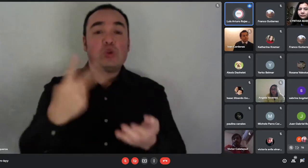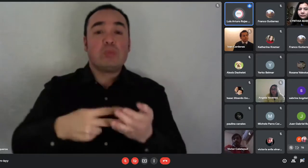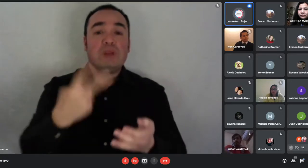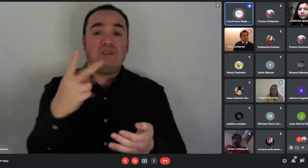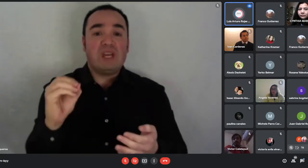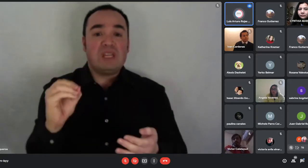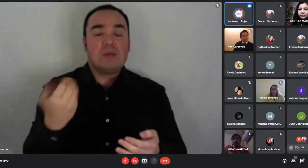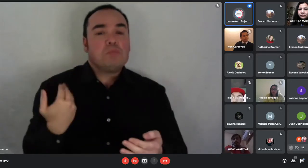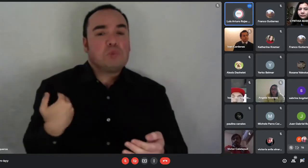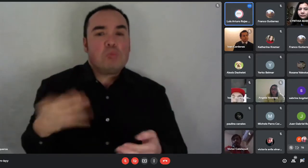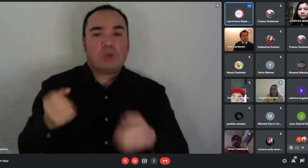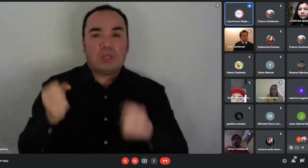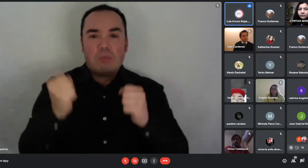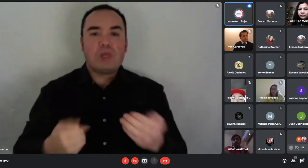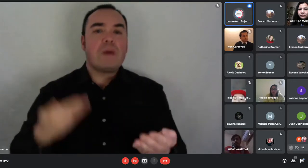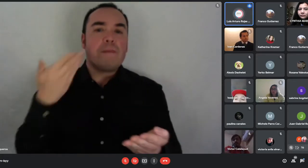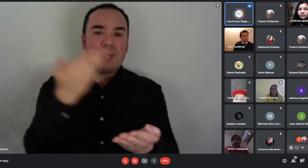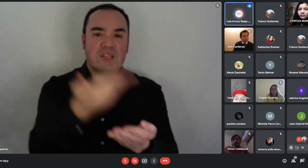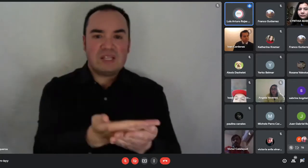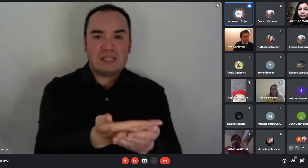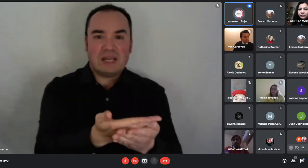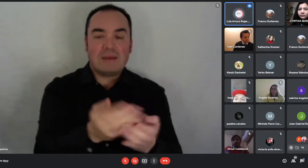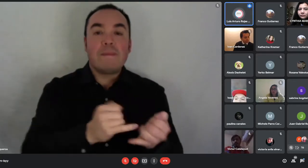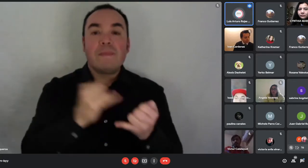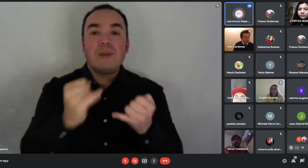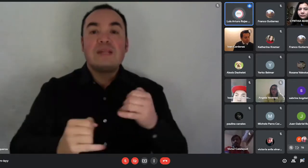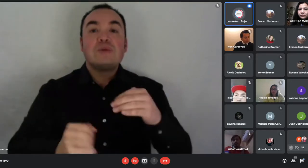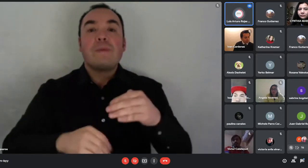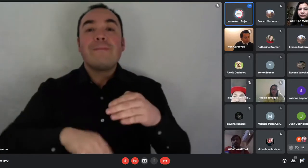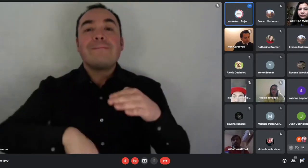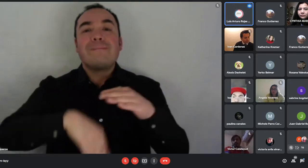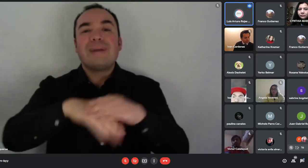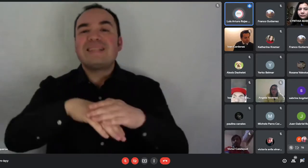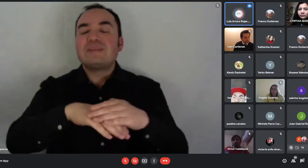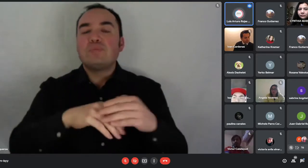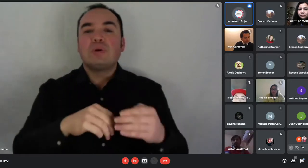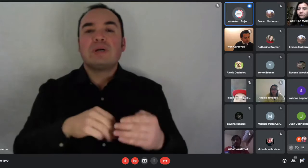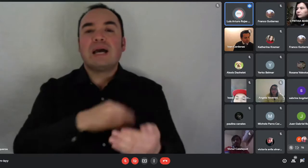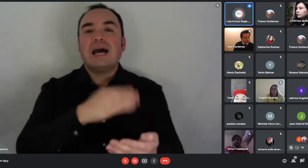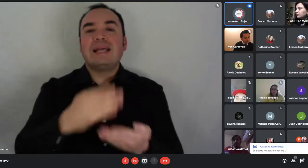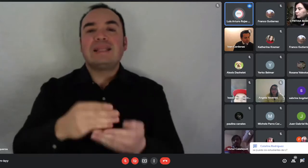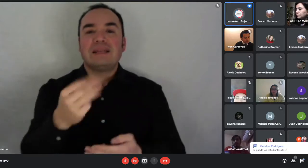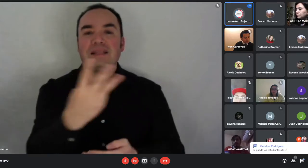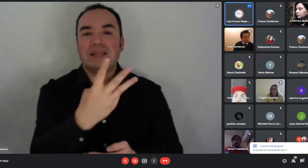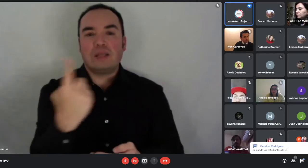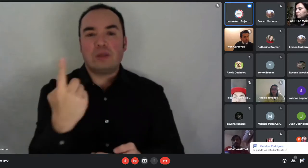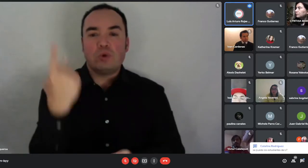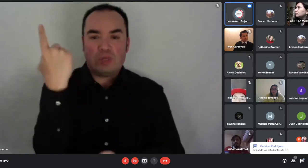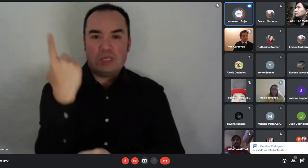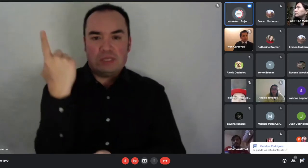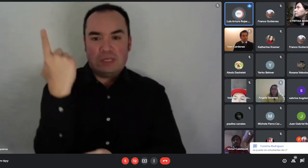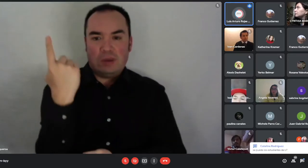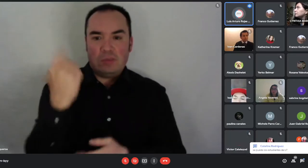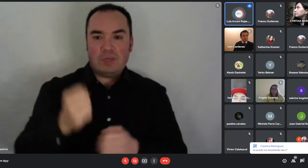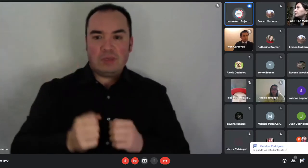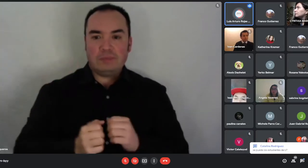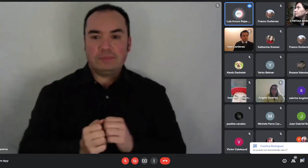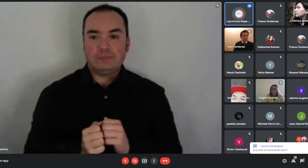de hasta 31 de diciembre. Ahí después ya seguramente se van a dar otras indicaciones, pero por el momento las cédulas que vencieron en 2020